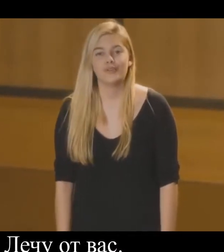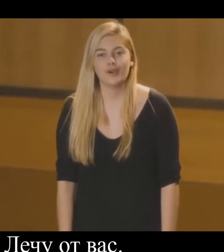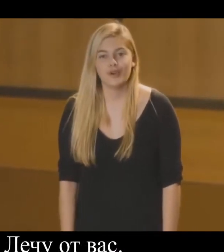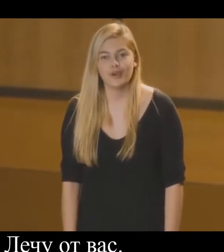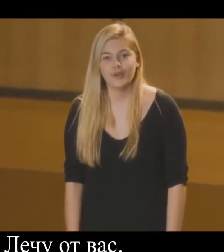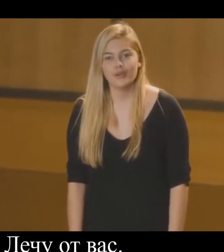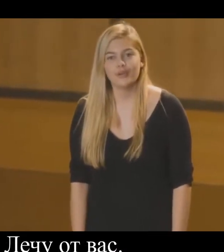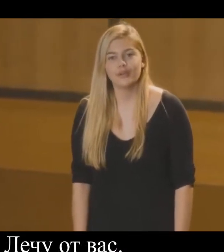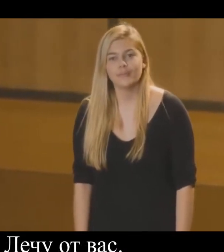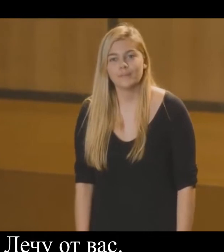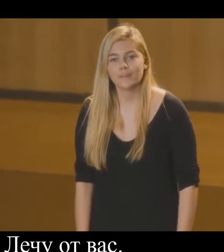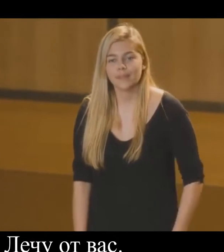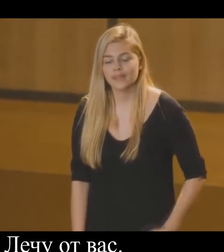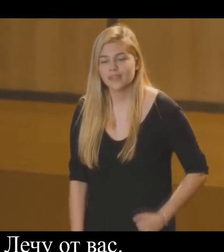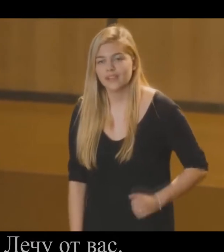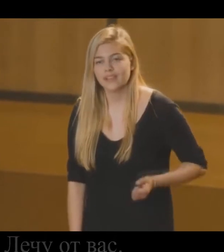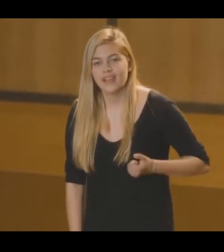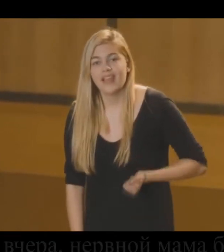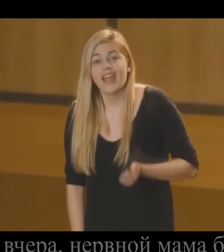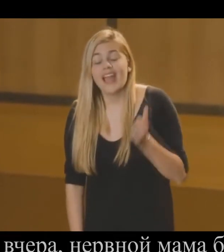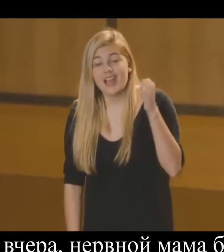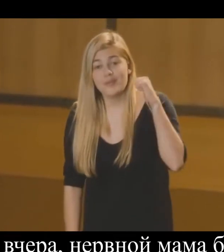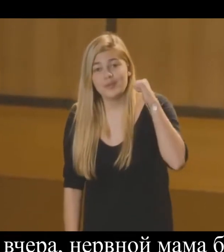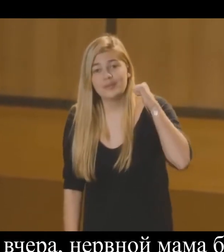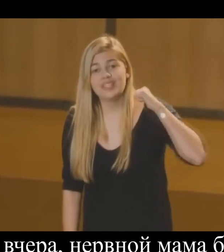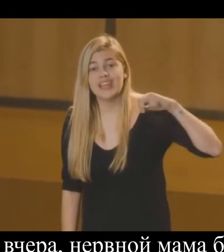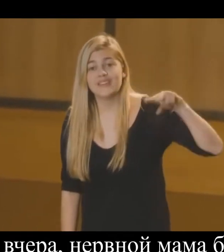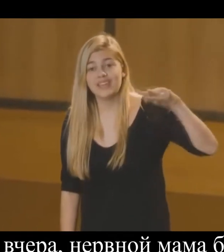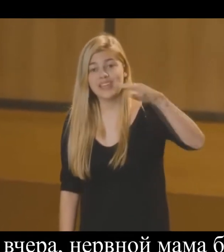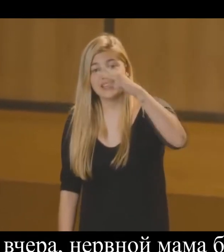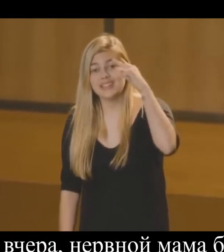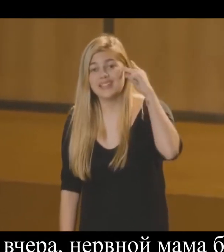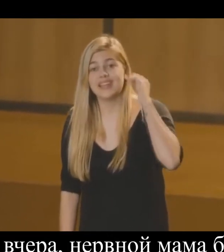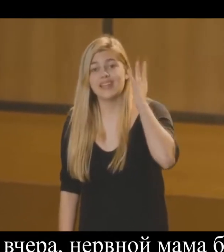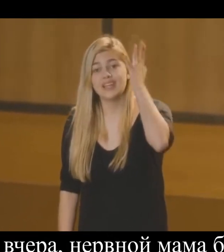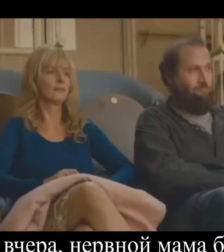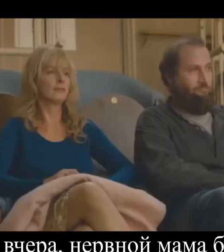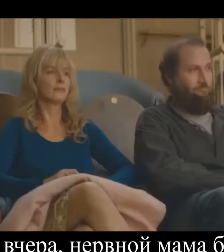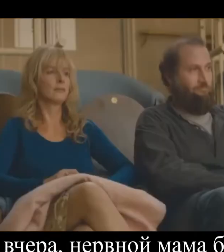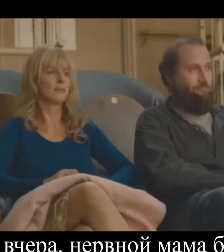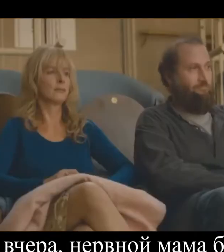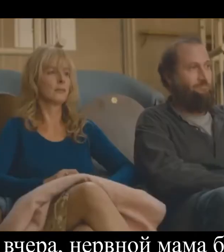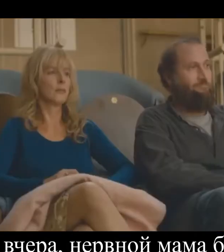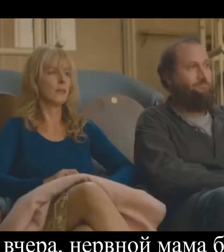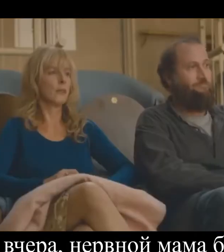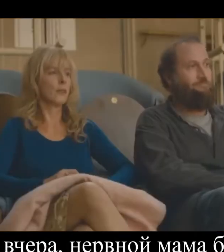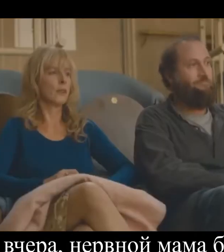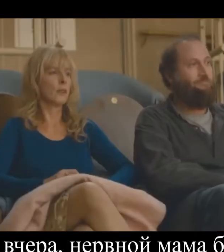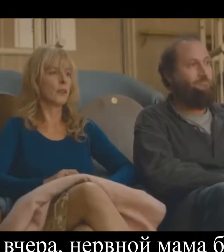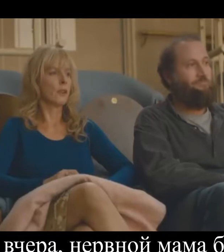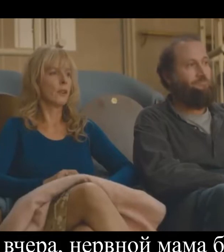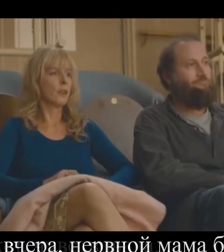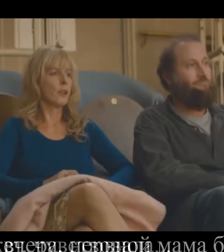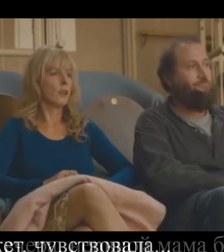вас За мной глядя вчера, нервной мама была Может